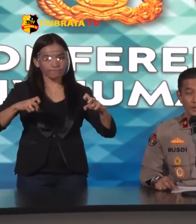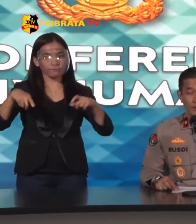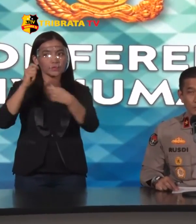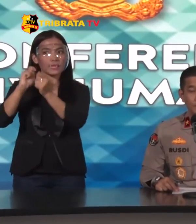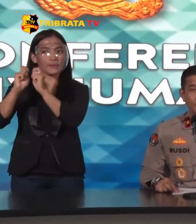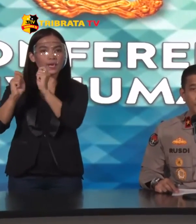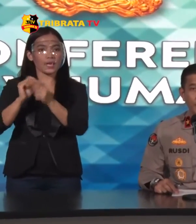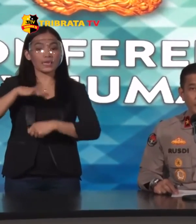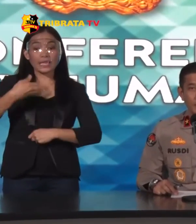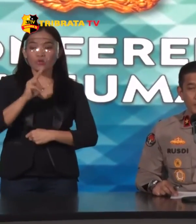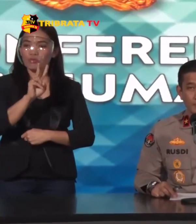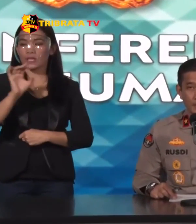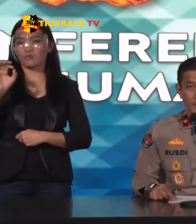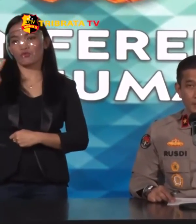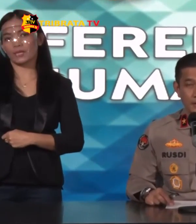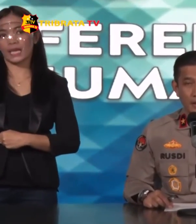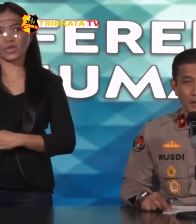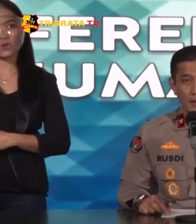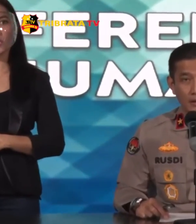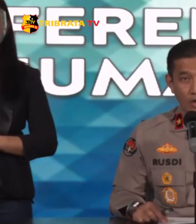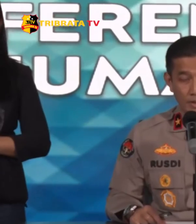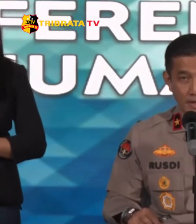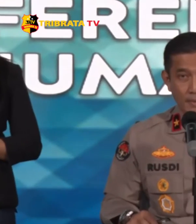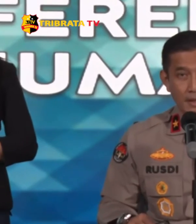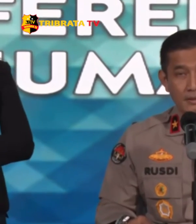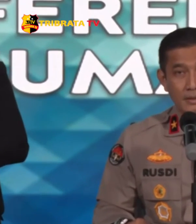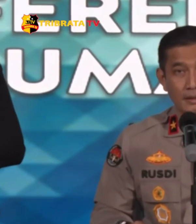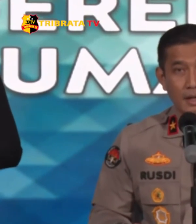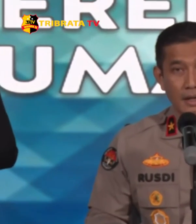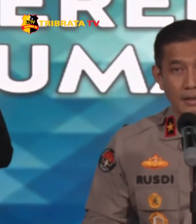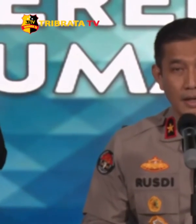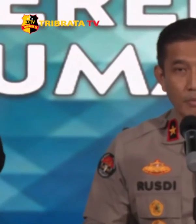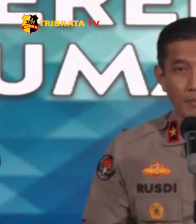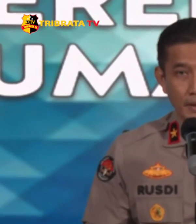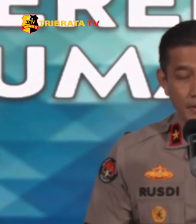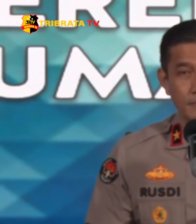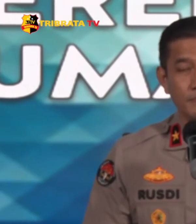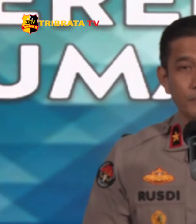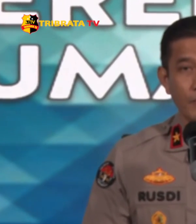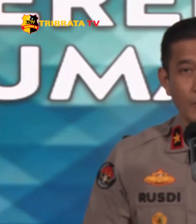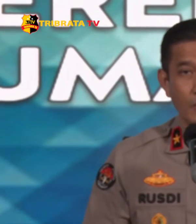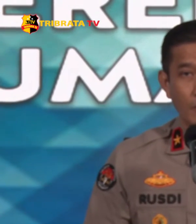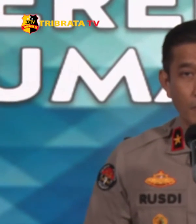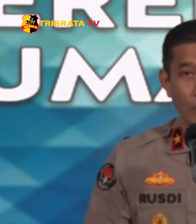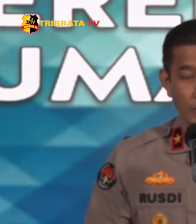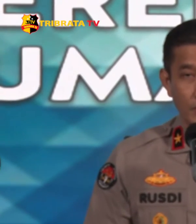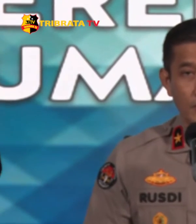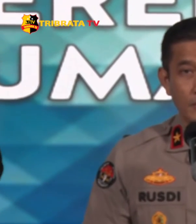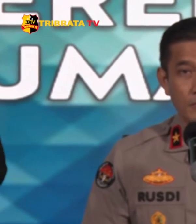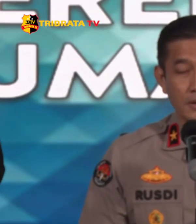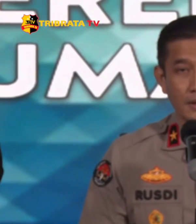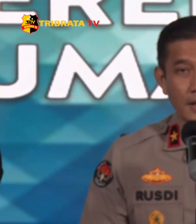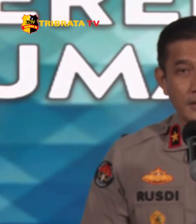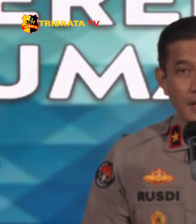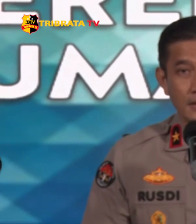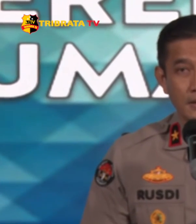2021 Seperti kita ketahui bersama sejak tanggal 6 kemarin Polri